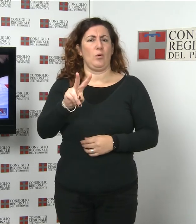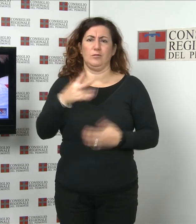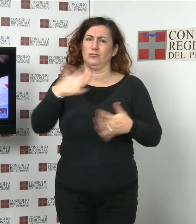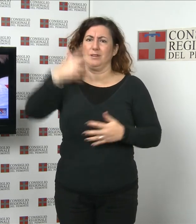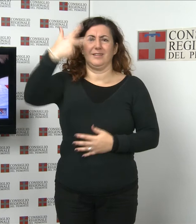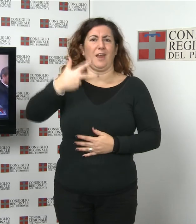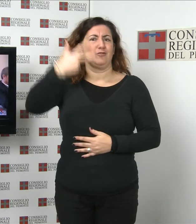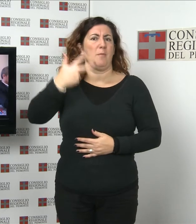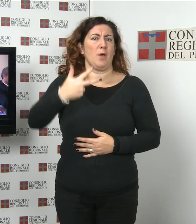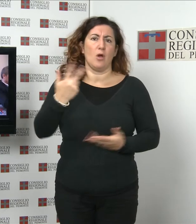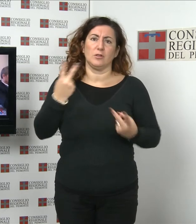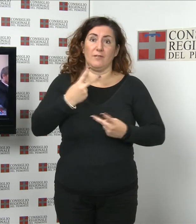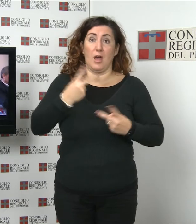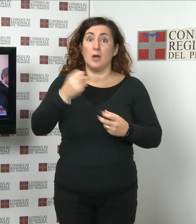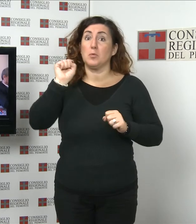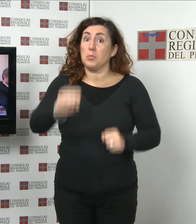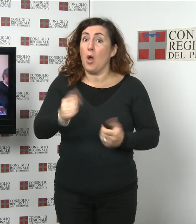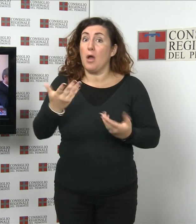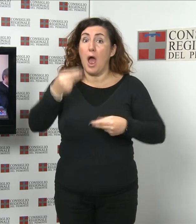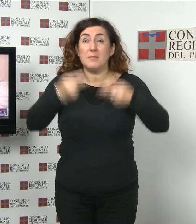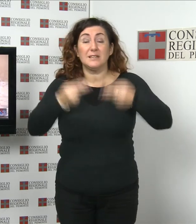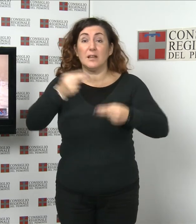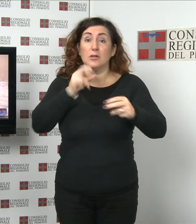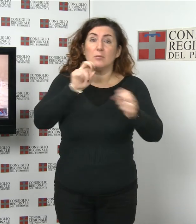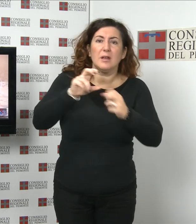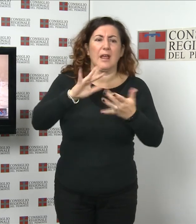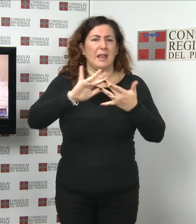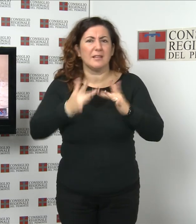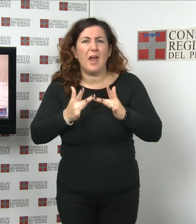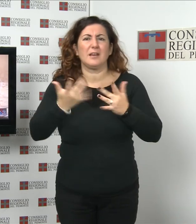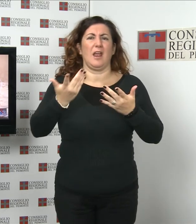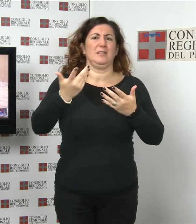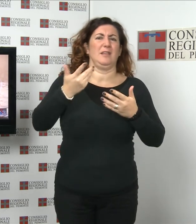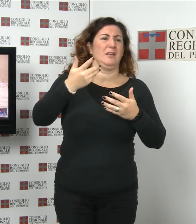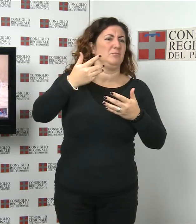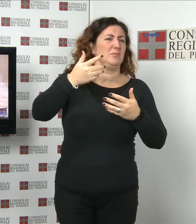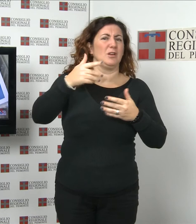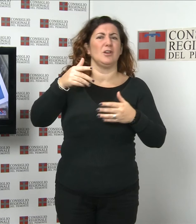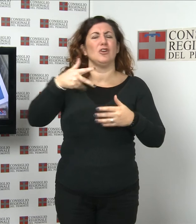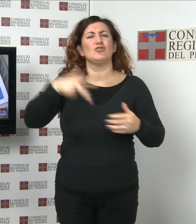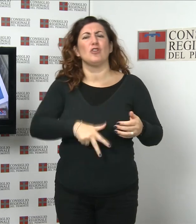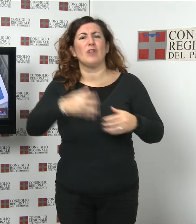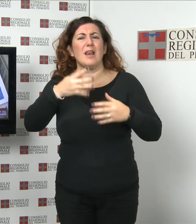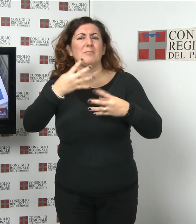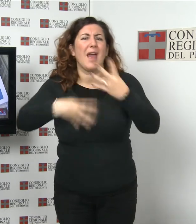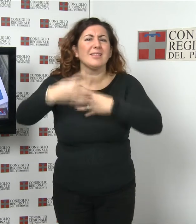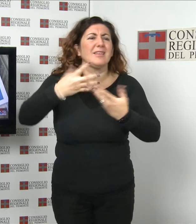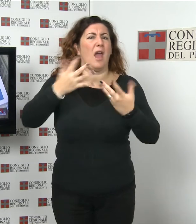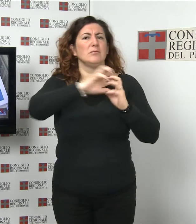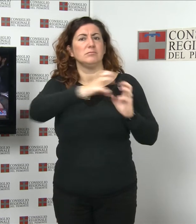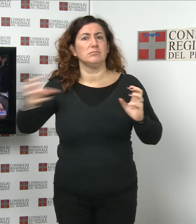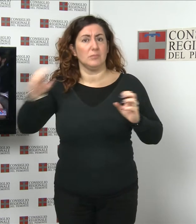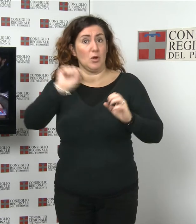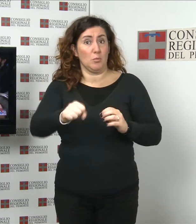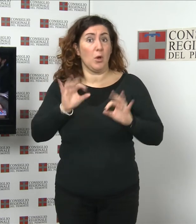per le pubbliche amministrazioni che comunicano? Internet, video e social media uniti insieme possono permettere agli enti pubblici di raggiungere i cittadini